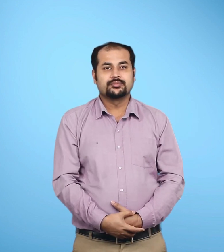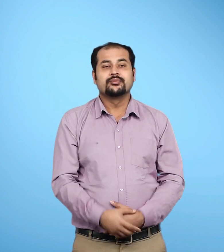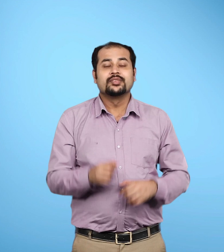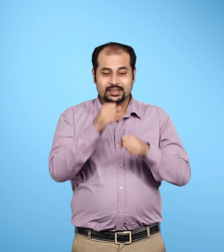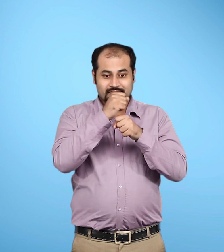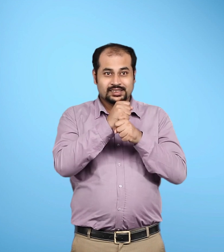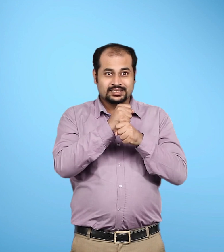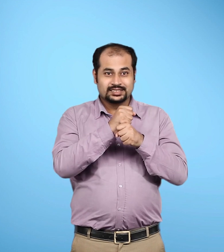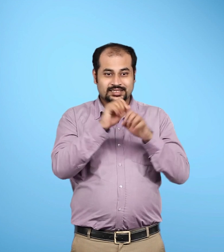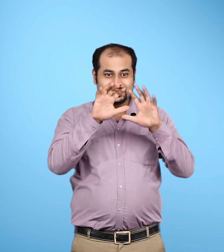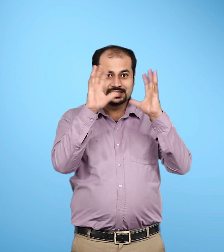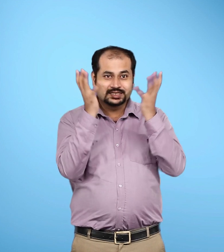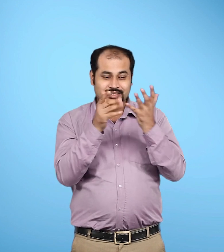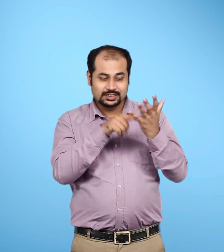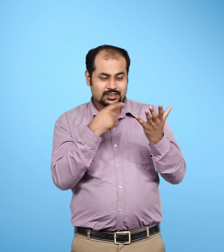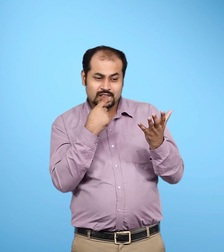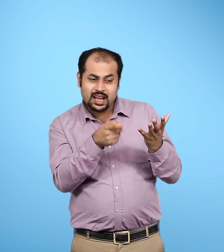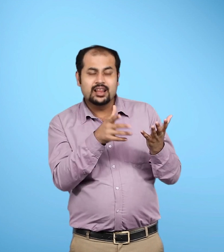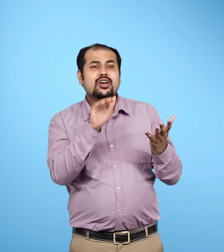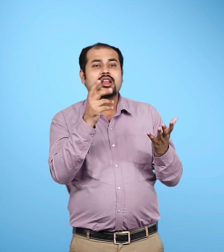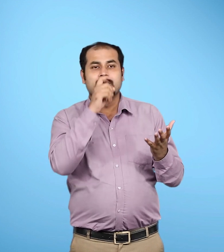इसलिए इसे नीला ग्रह कहा जाता है